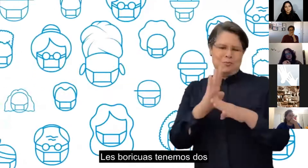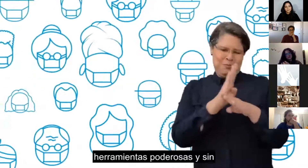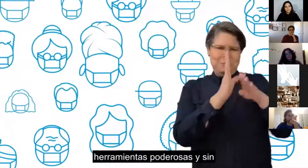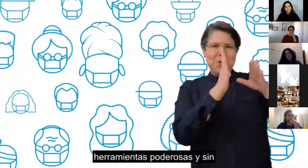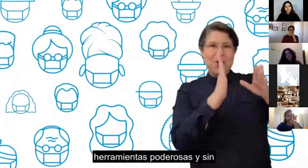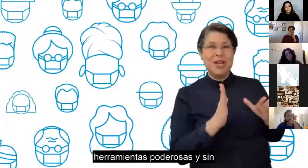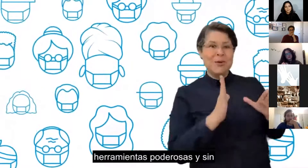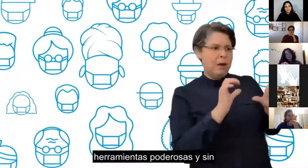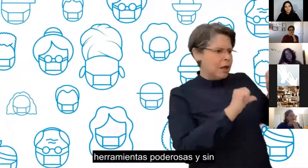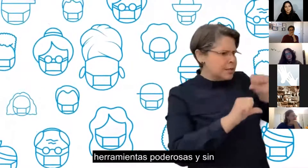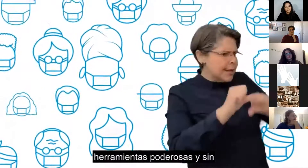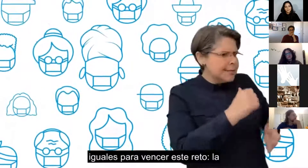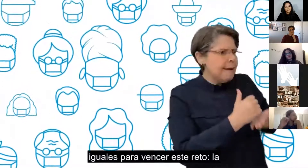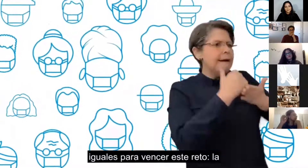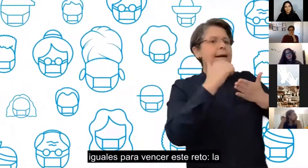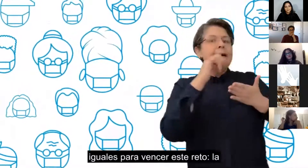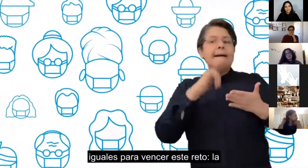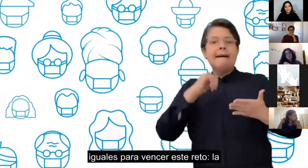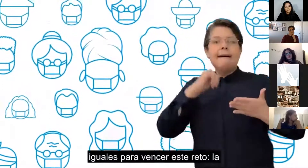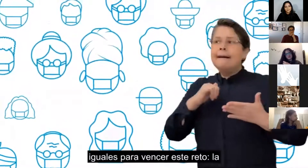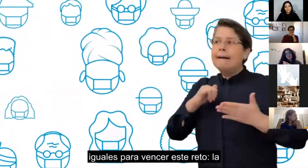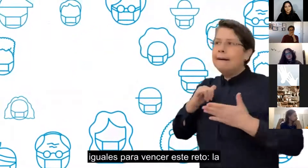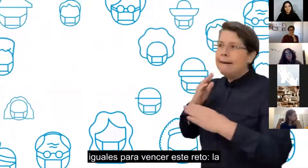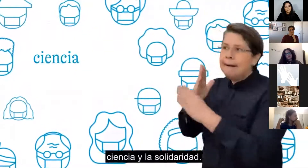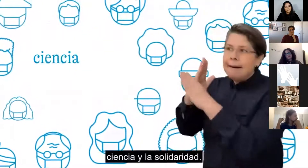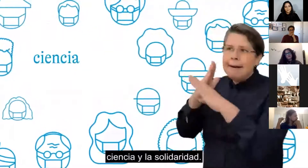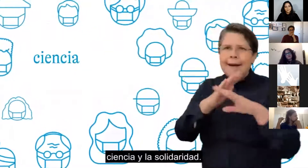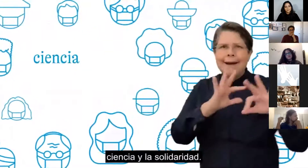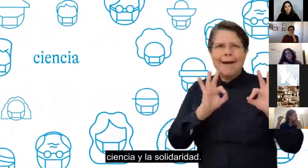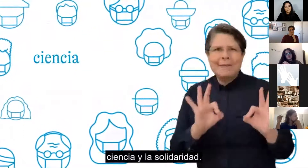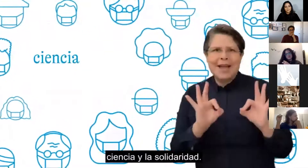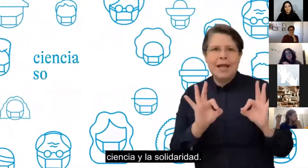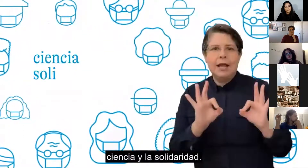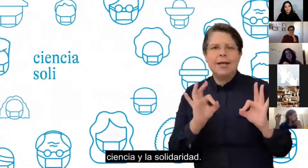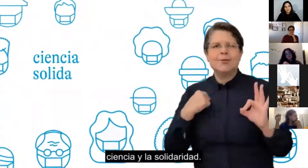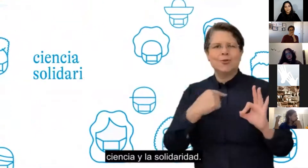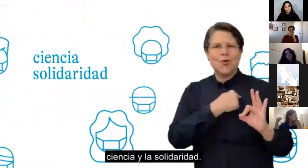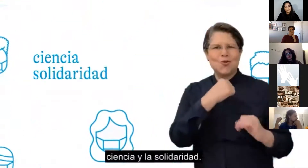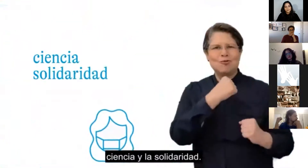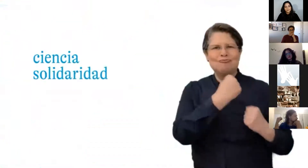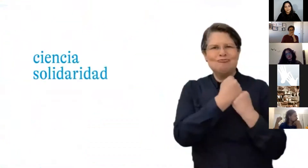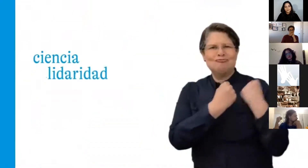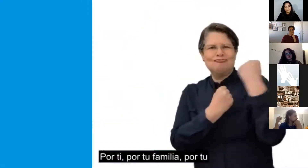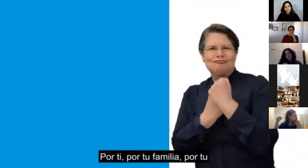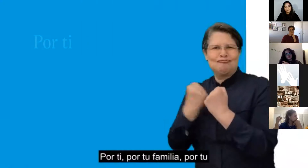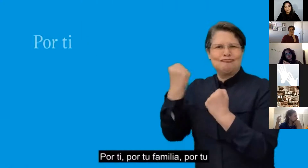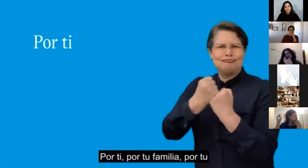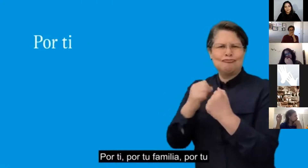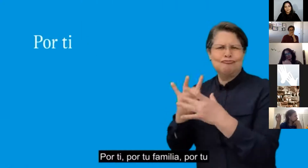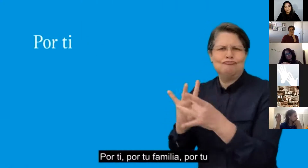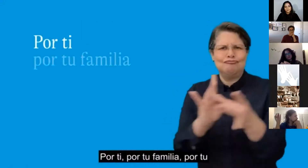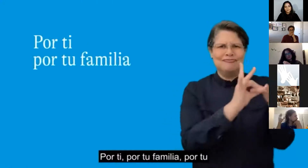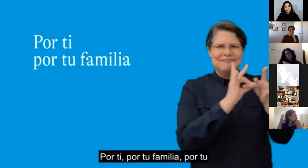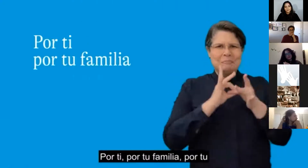dos herramientas poderosas y sin iguales para vencer este reto. La ciencia y la solidaridad. Por ti,